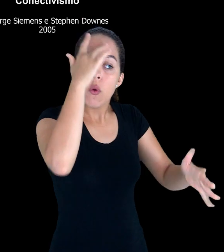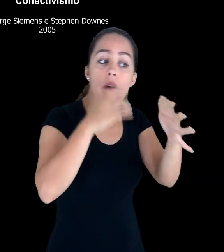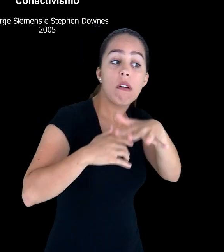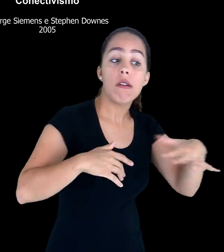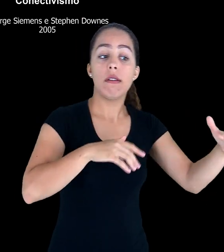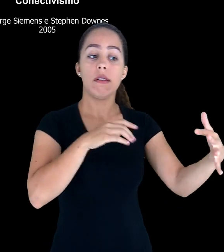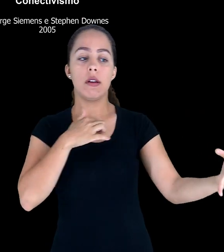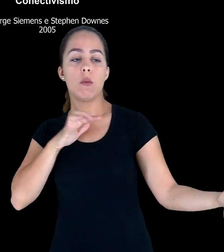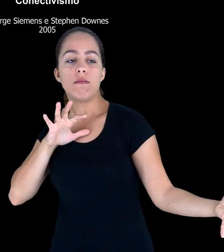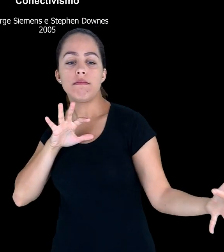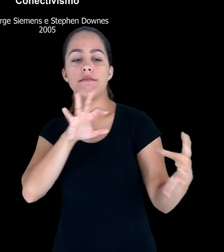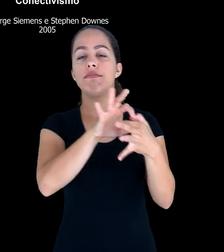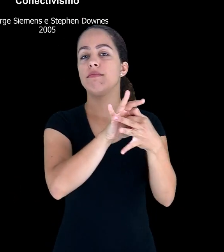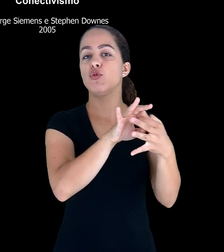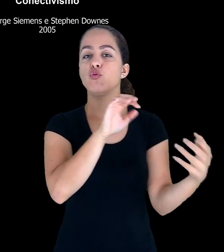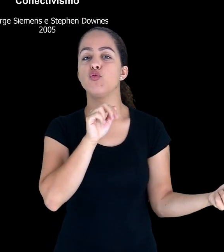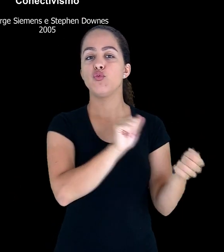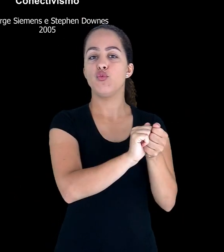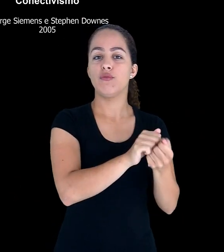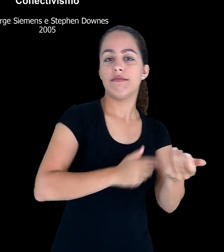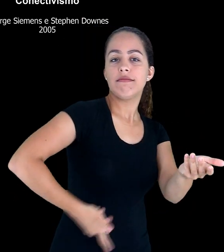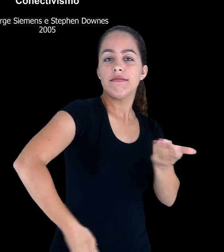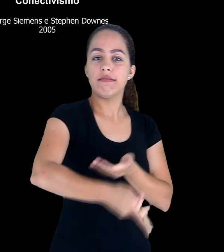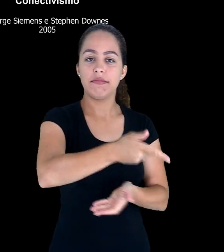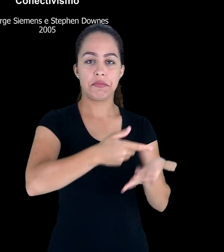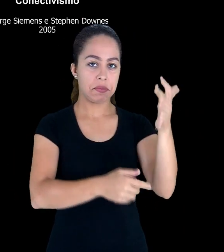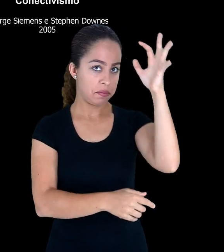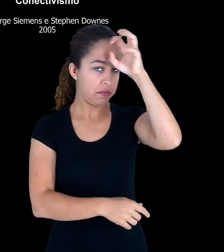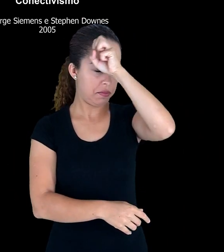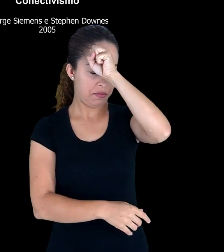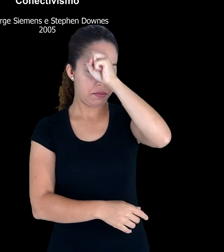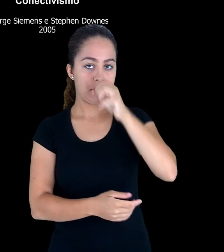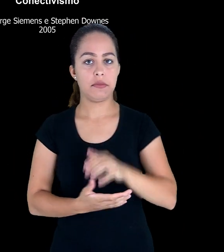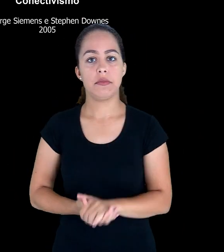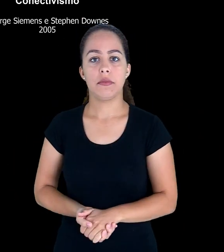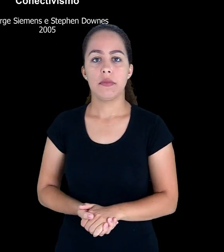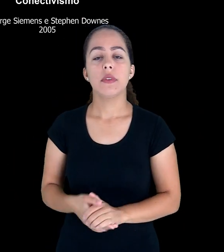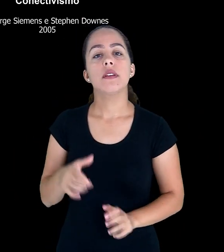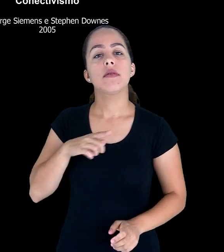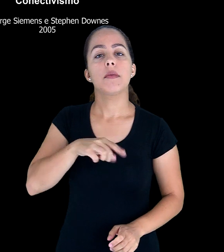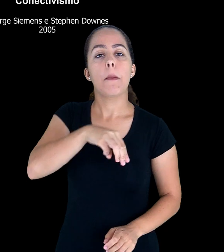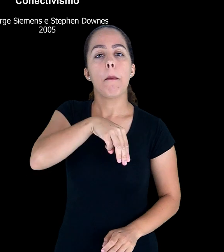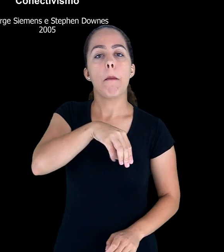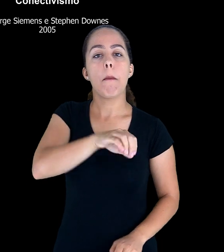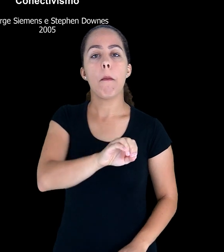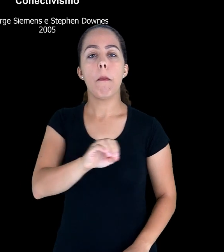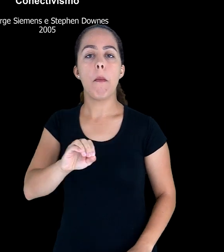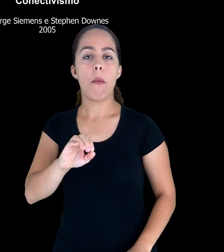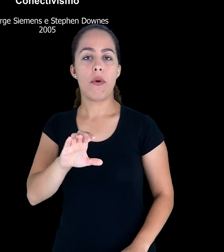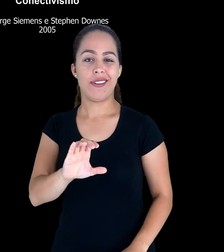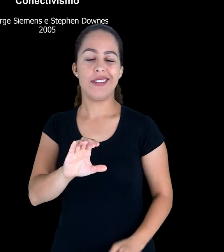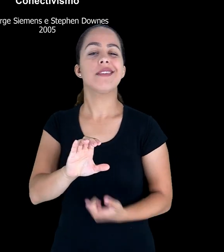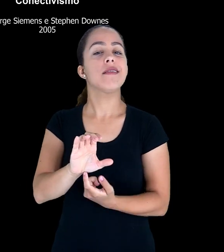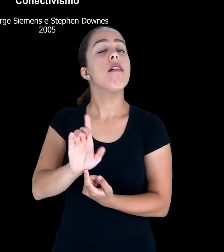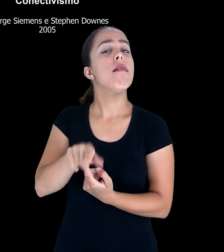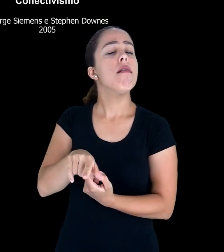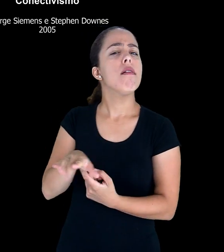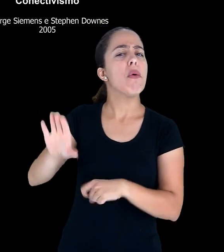do primeiro MOOC construtivista. MOOC são os cursos massivos online abertos e